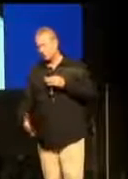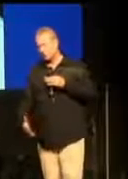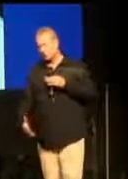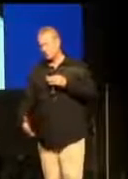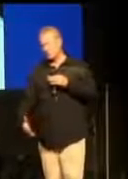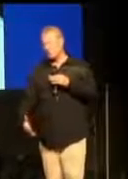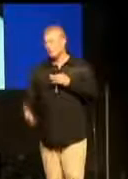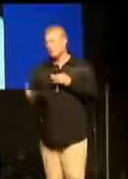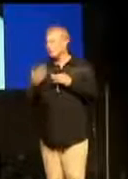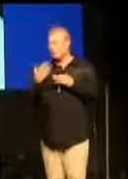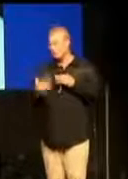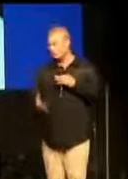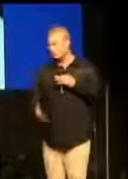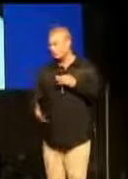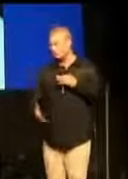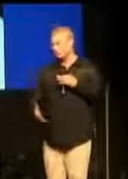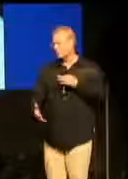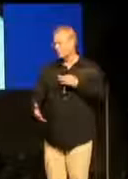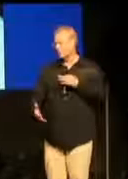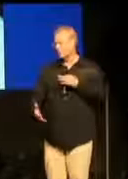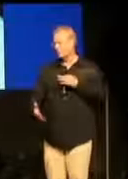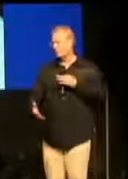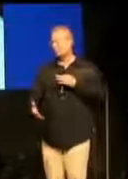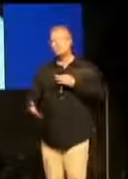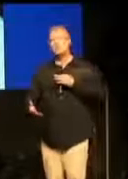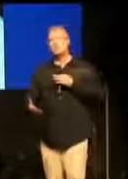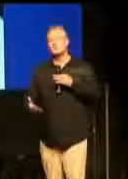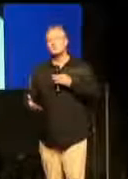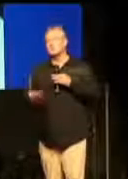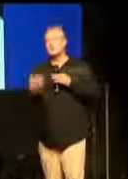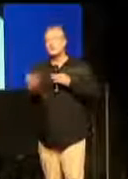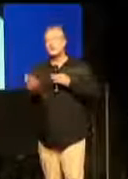wird dir vergeben. Er wird dir vergeben.